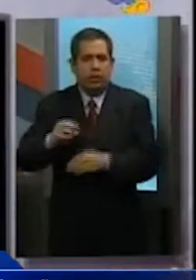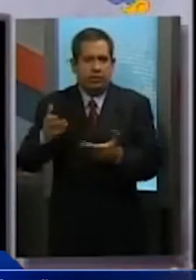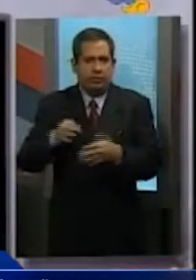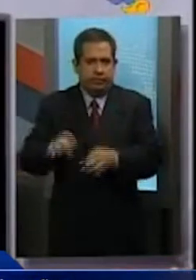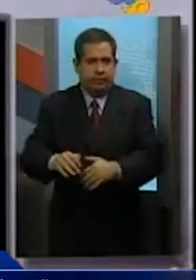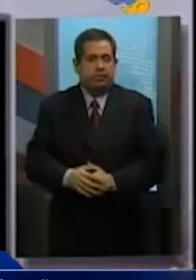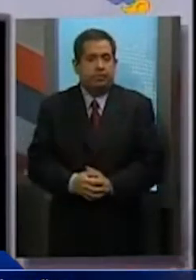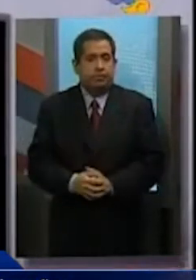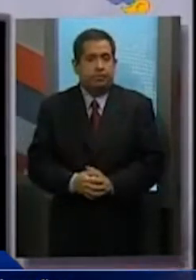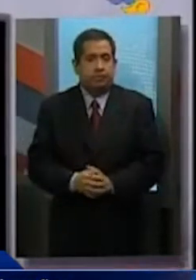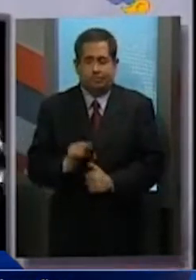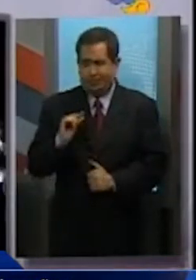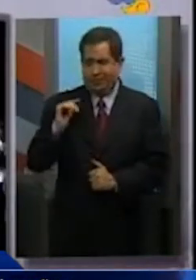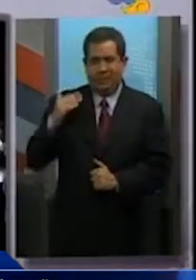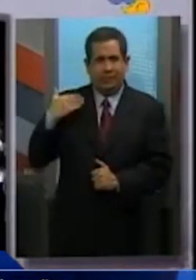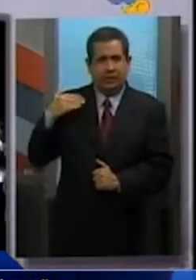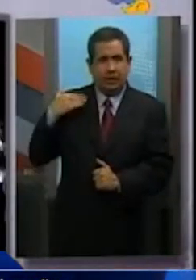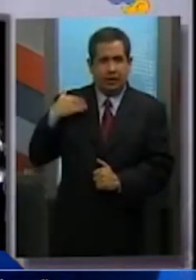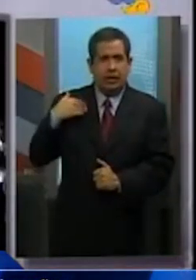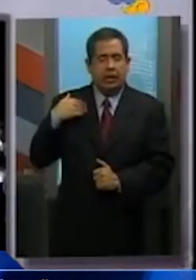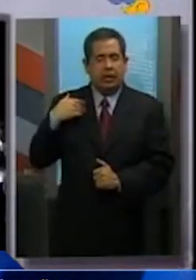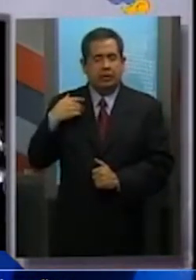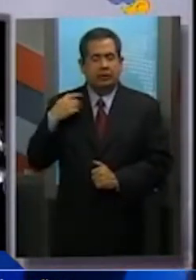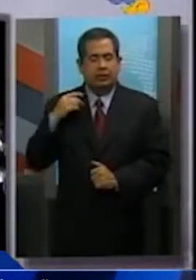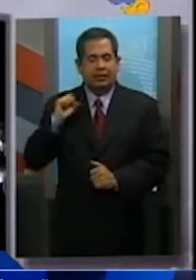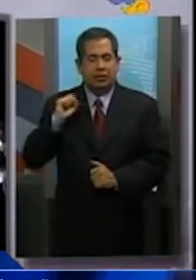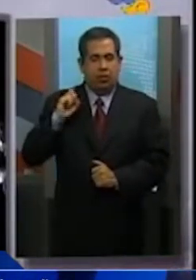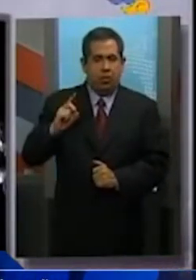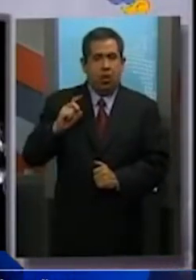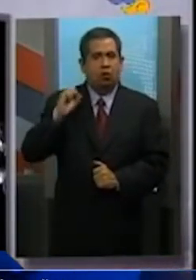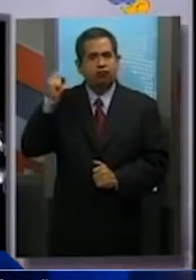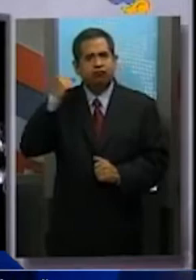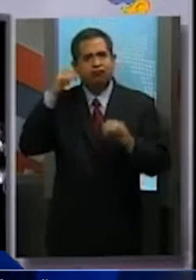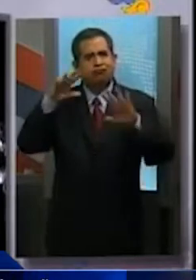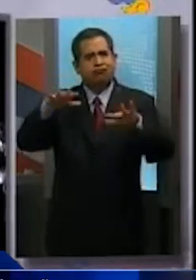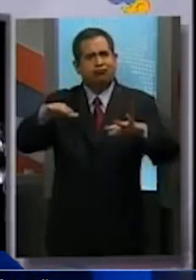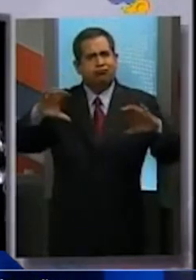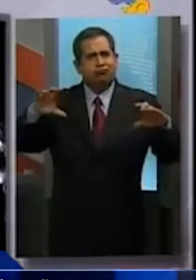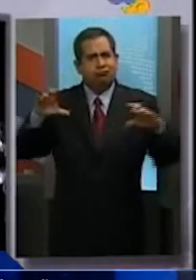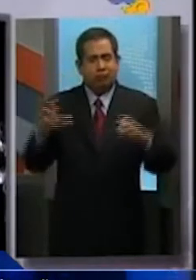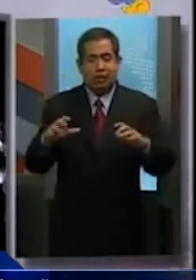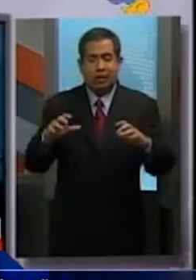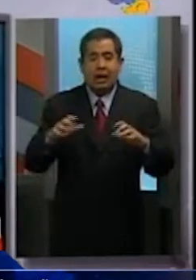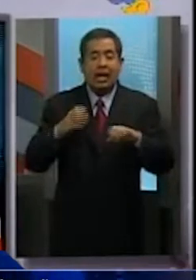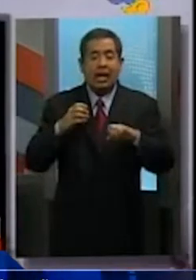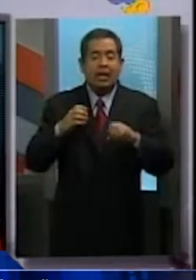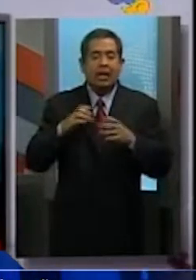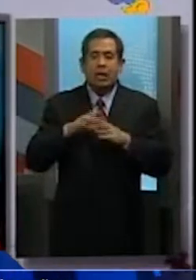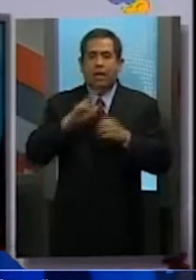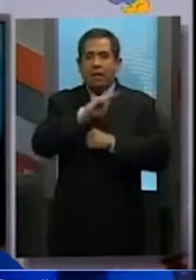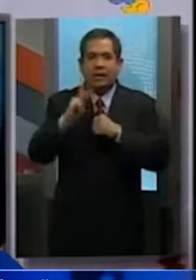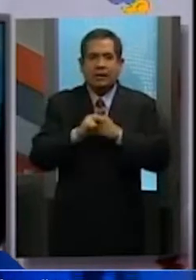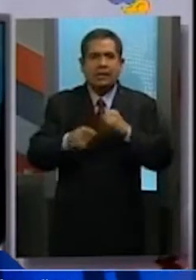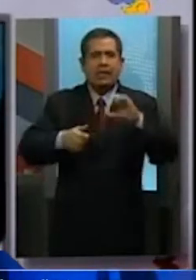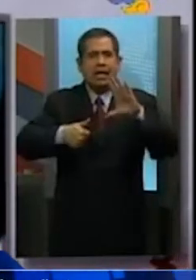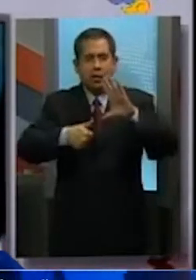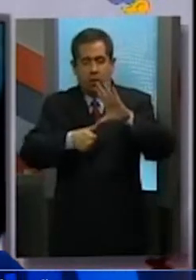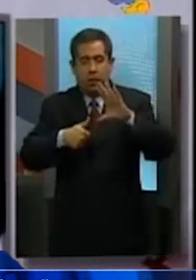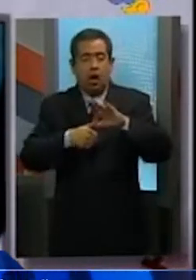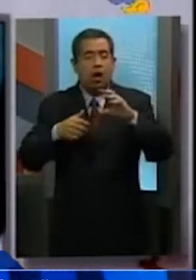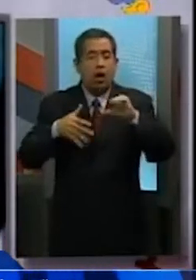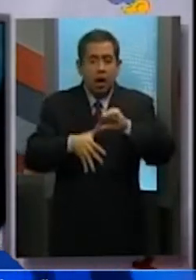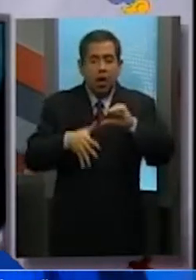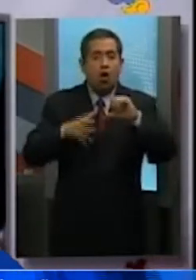Este fin de semana en Santiago de Chile se llevó a cabo la cumbre de la Comunidad de Estados Latinoamericanos y Caribeños y la Unión Europea,